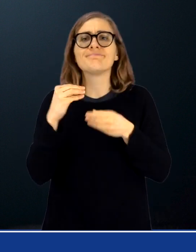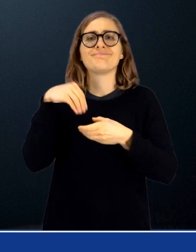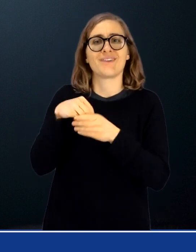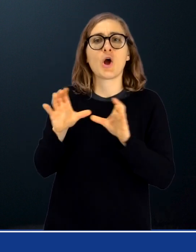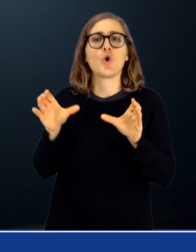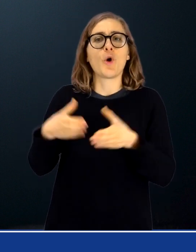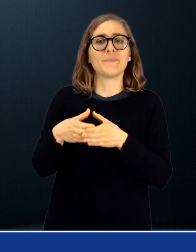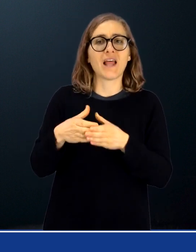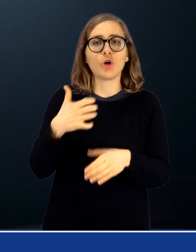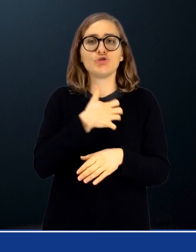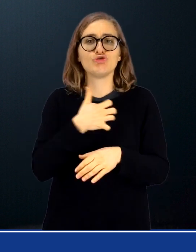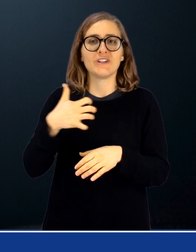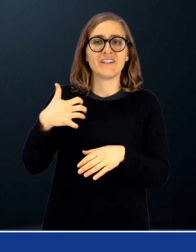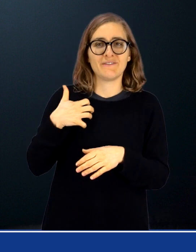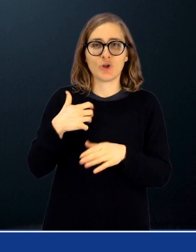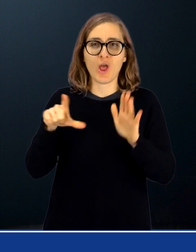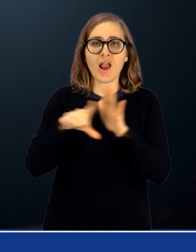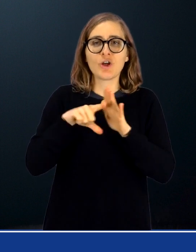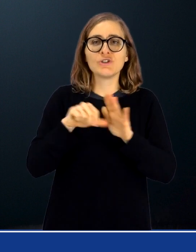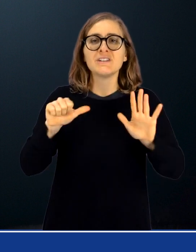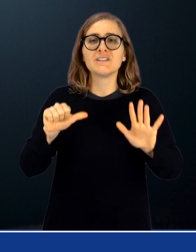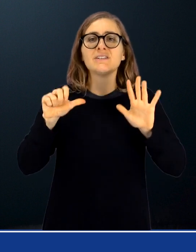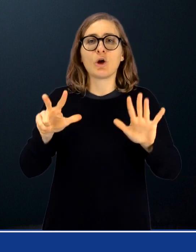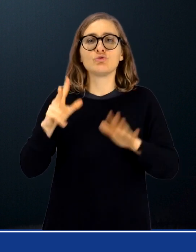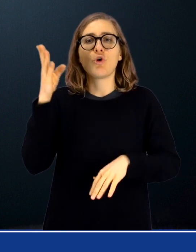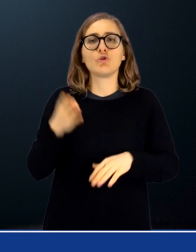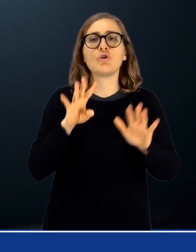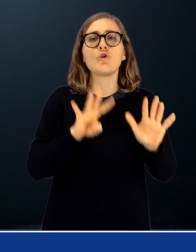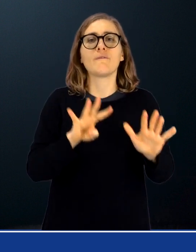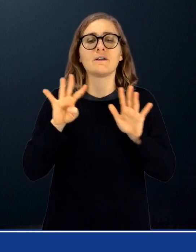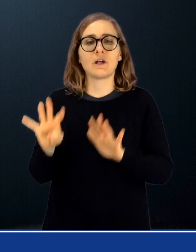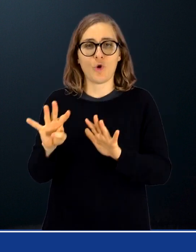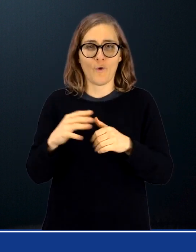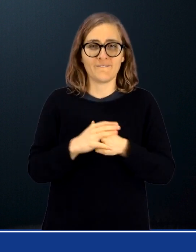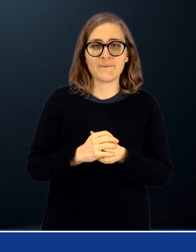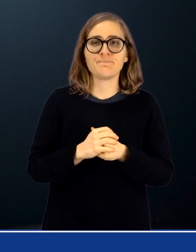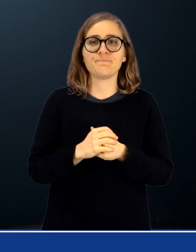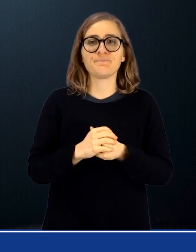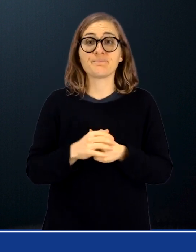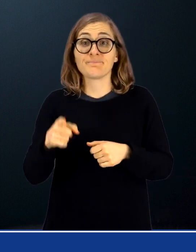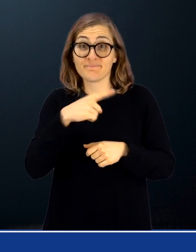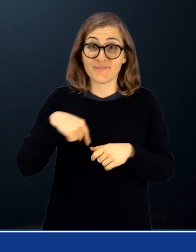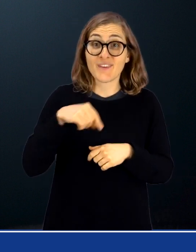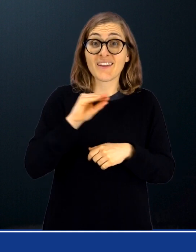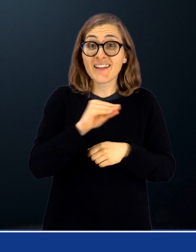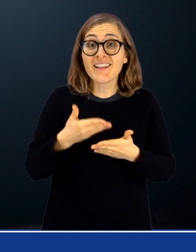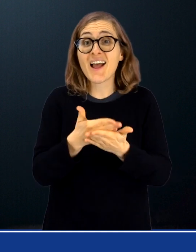Scientifico Legge 68-99 Chiediamo quindi la vostra collaborazione in qualità